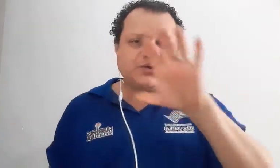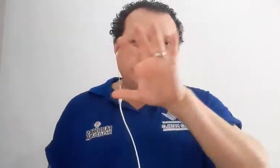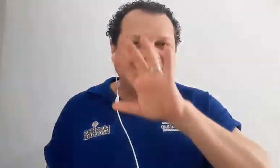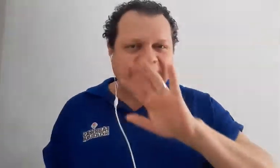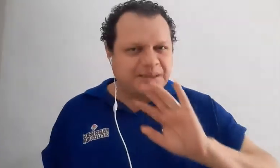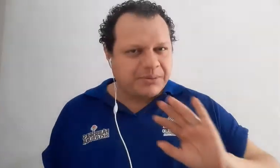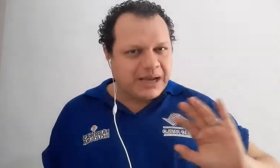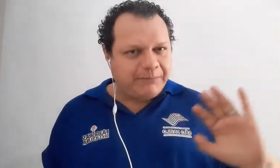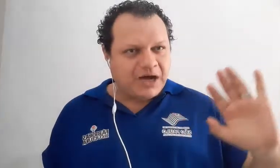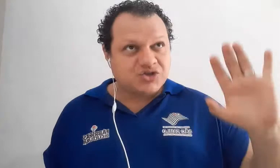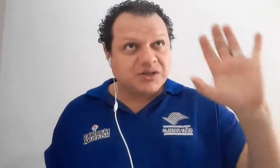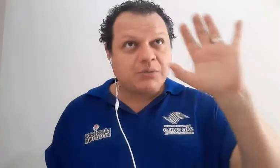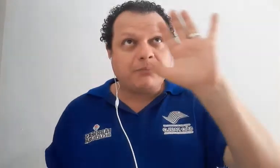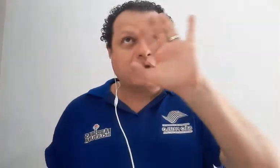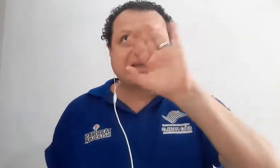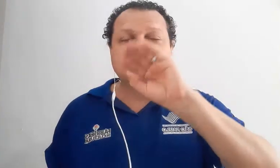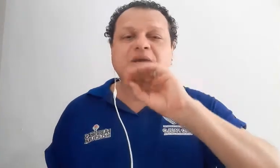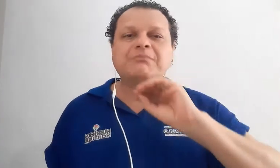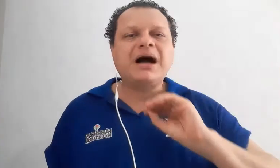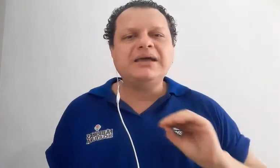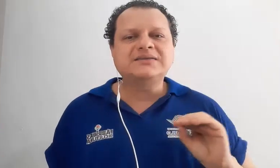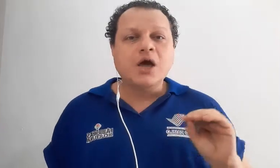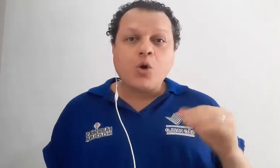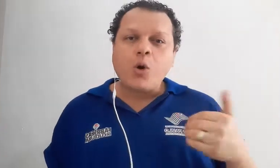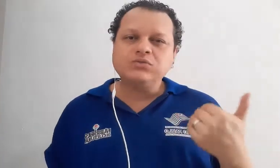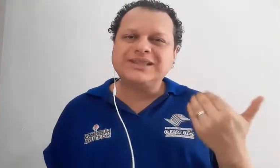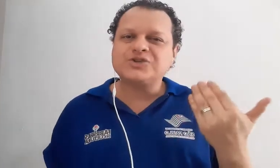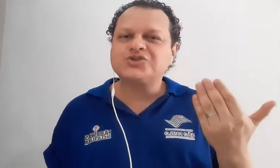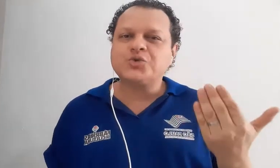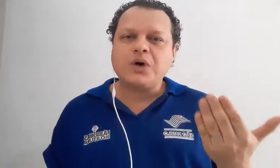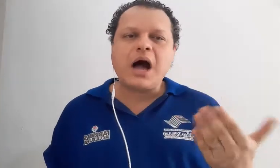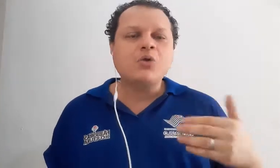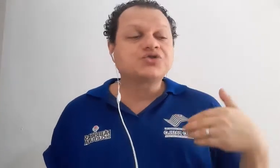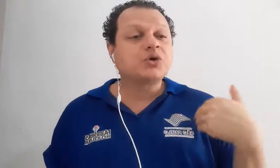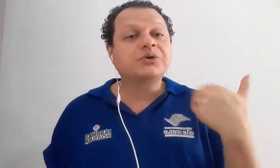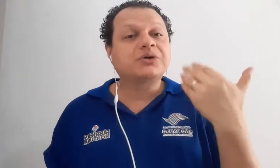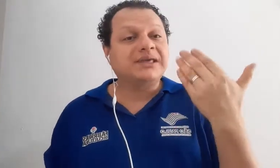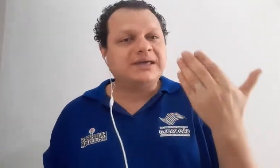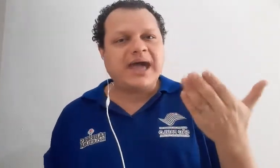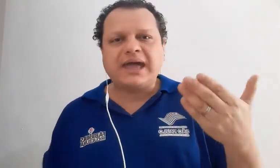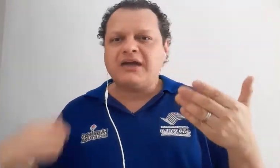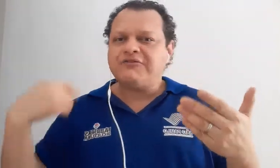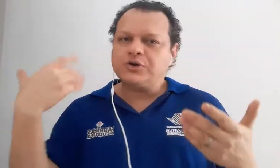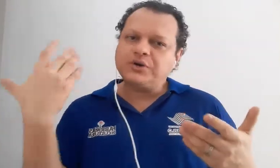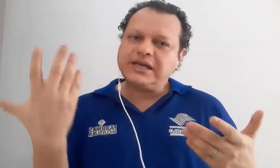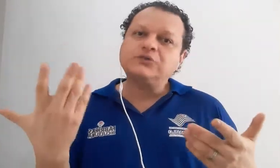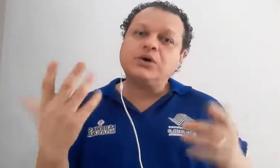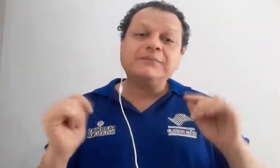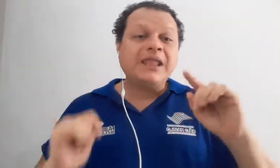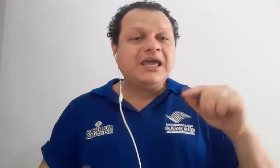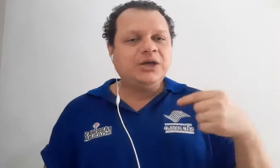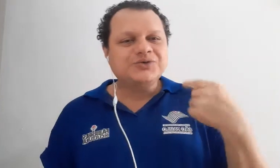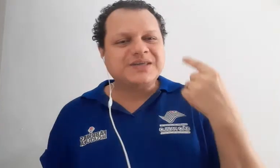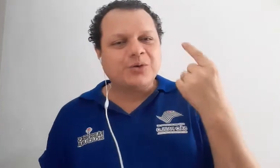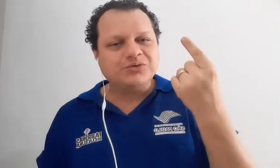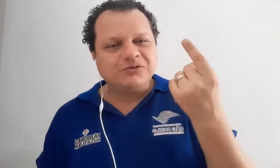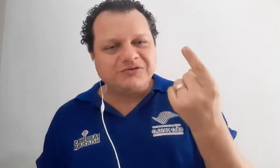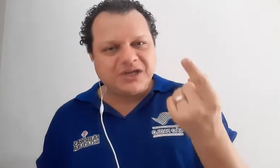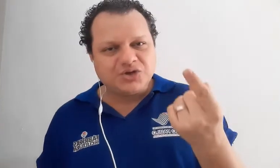Nessa primeira parte, eu dei uma abordagem mais contextual sobre o que é, quem foi o criador. E no segundo vídeo,